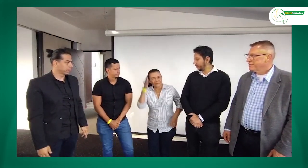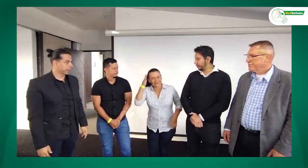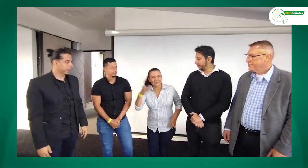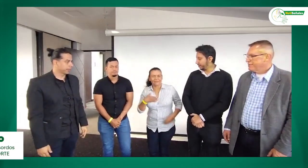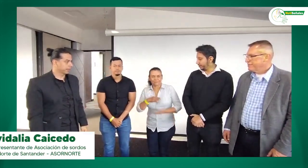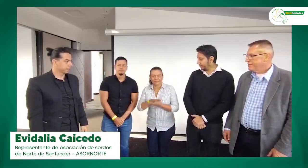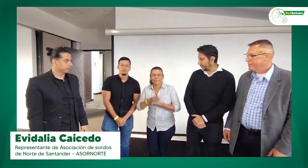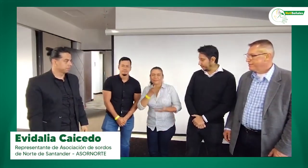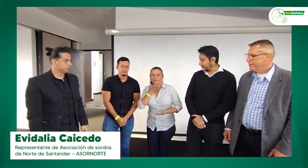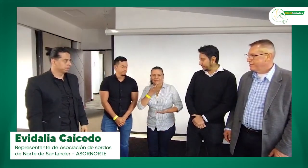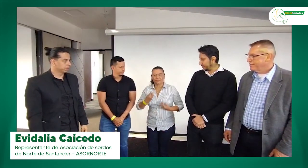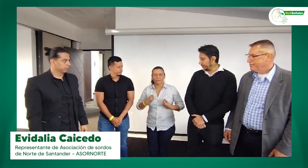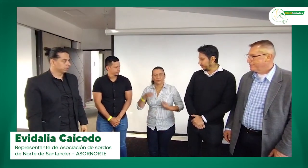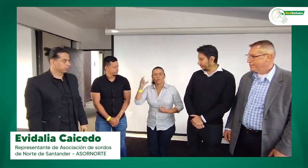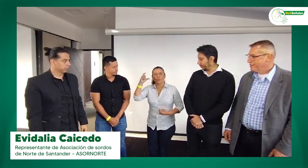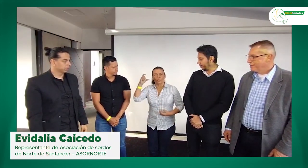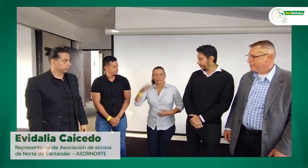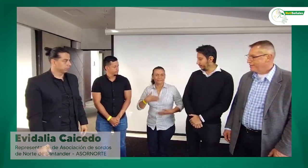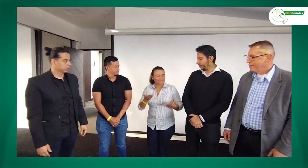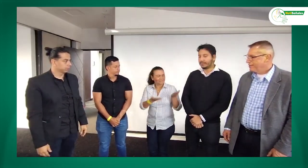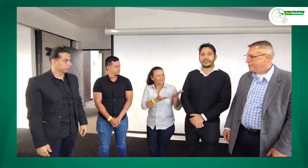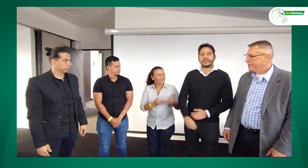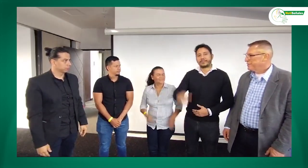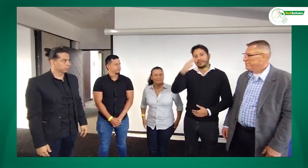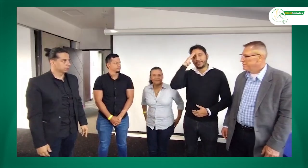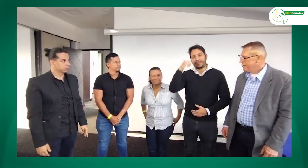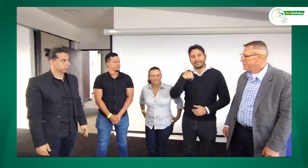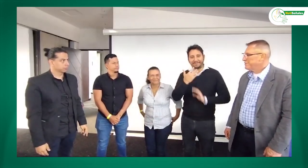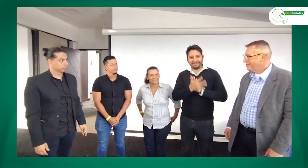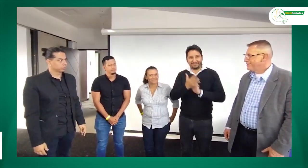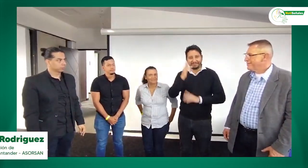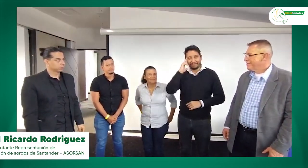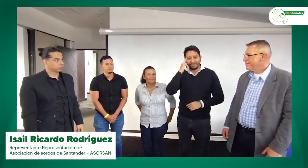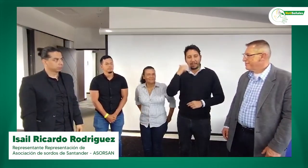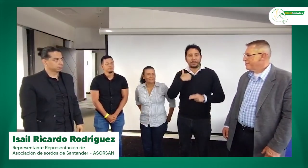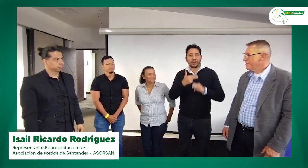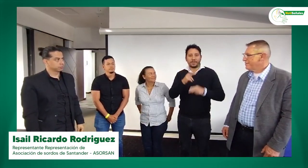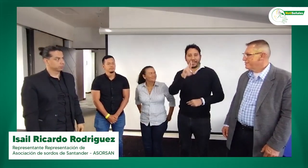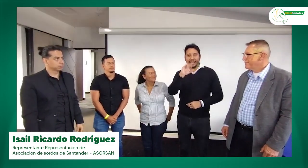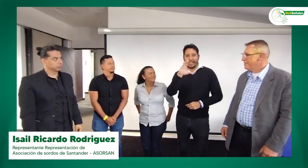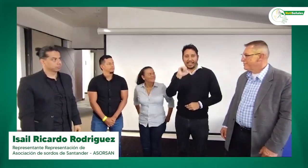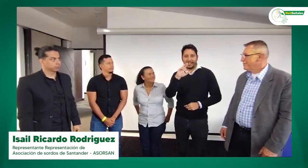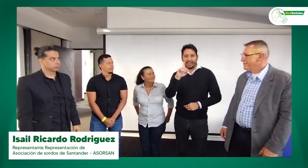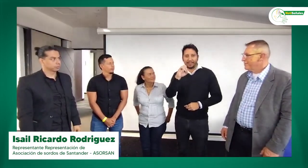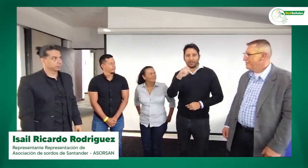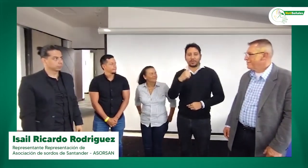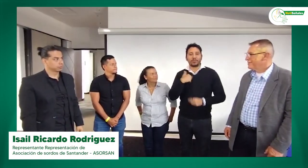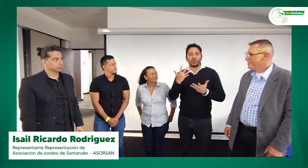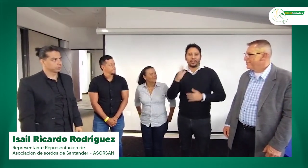Mi seña es esta y soy de Cucuta. Hola, mi seña es esta, mi nombre es Ricardo y vengo de Santander,